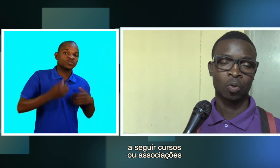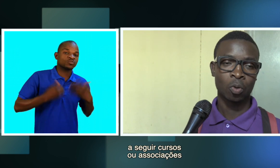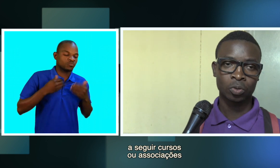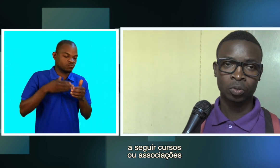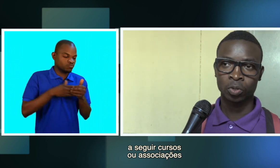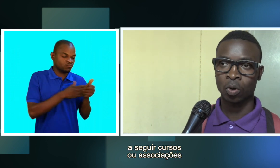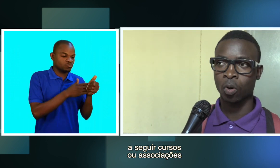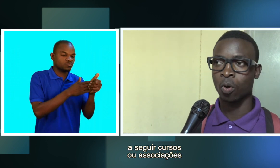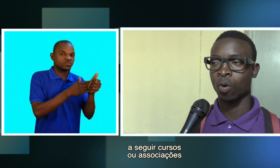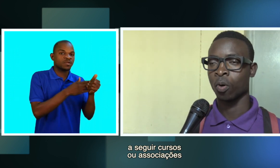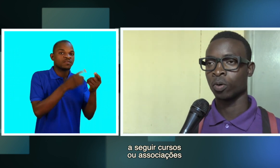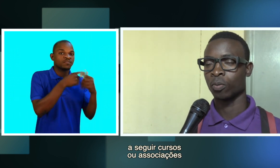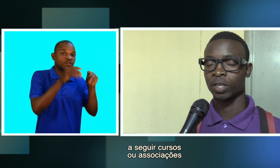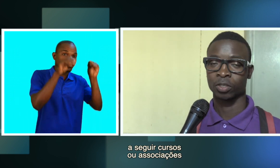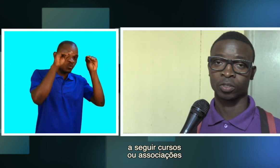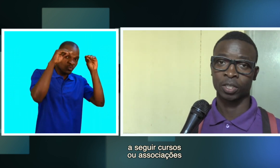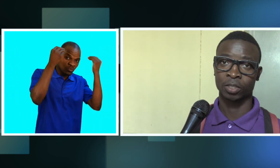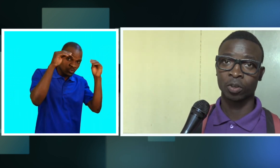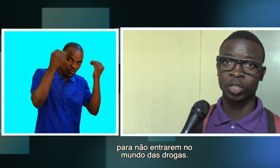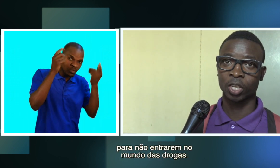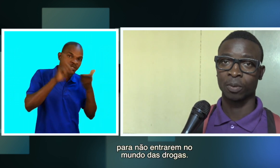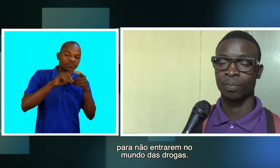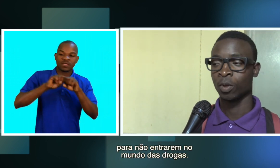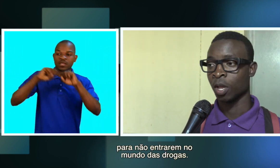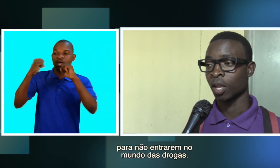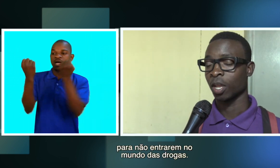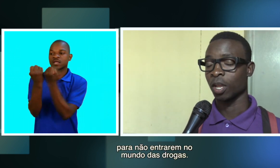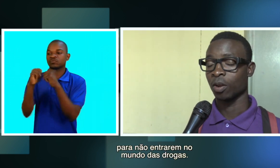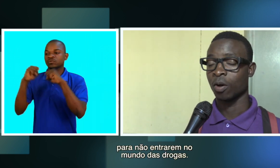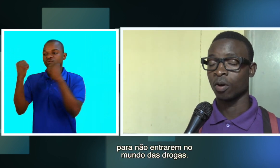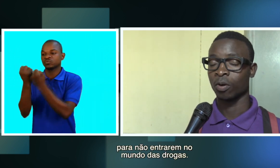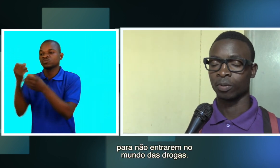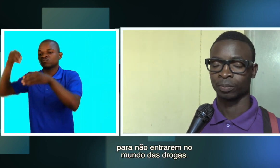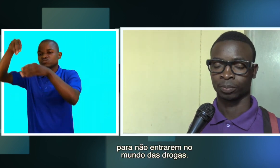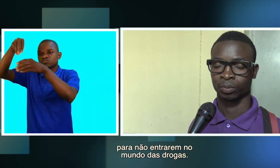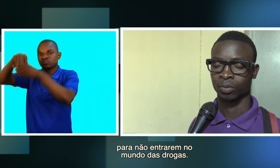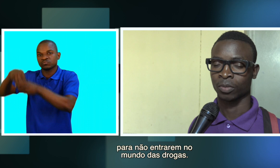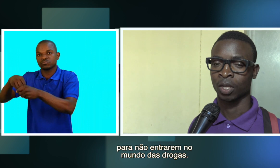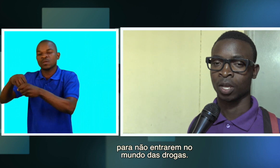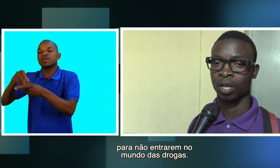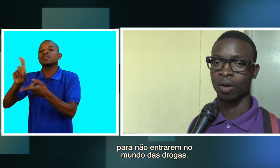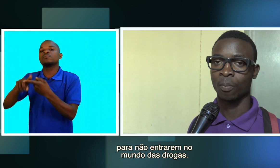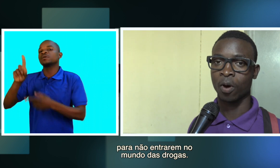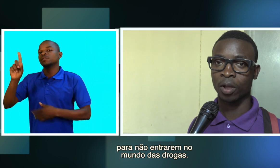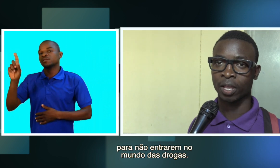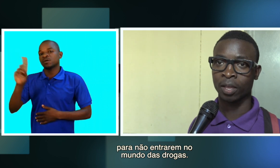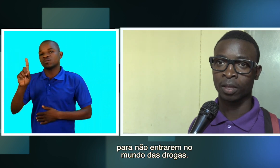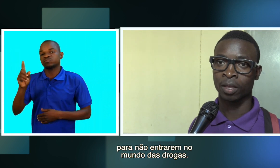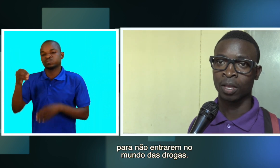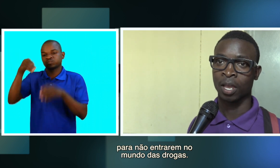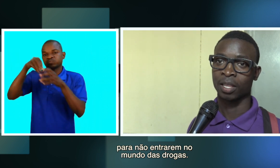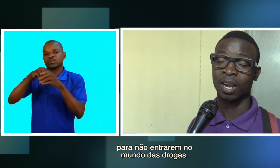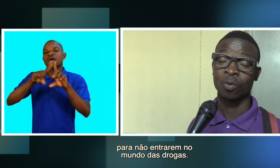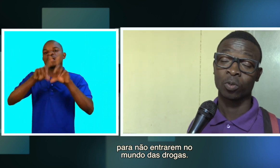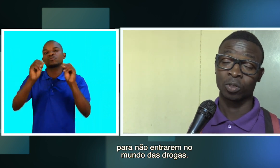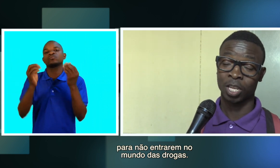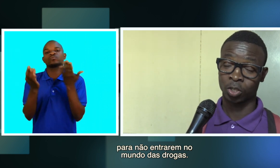cursos ou associações que não podem entrar no mundo das